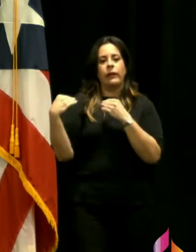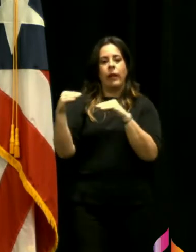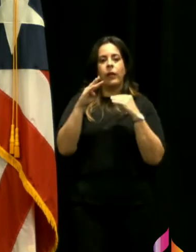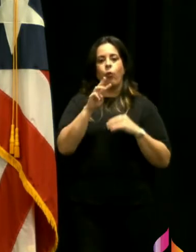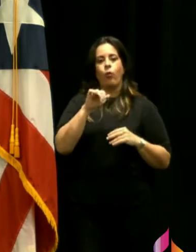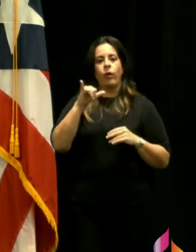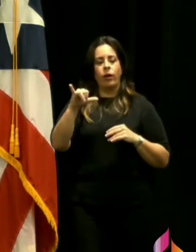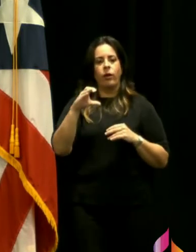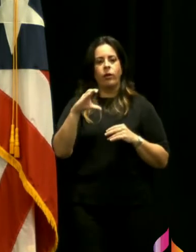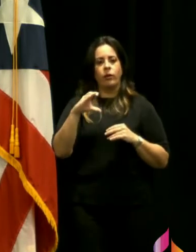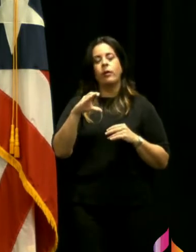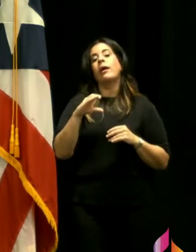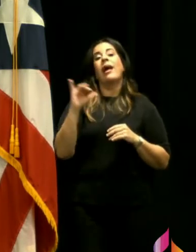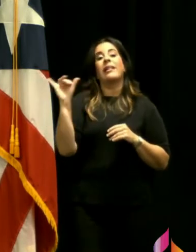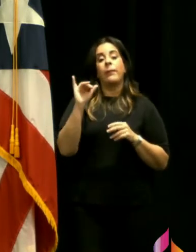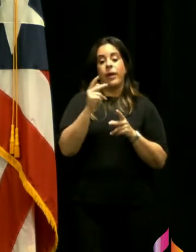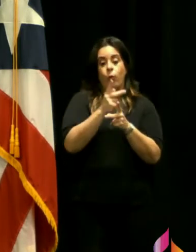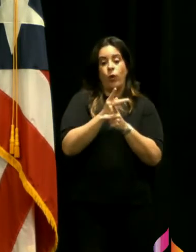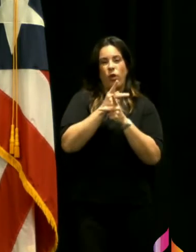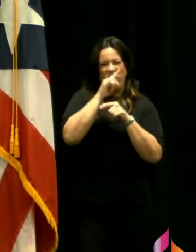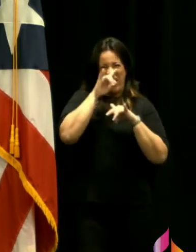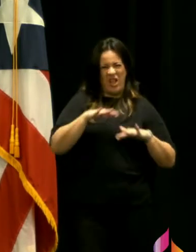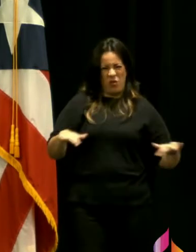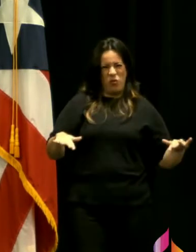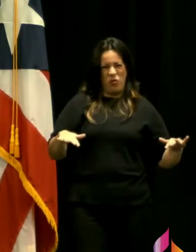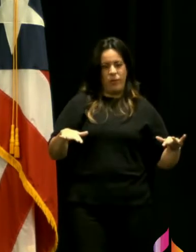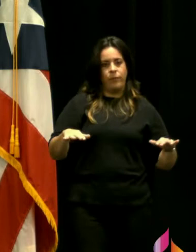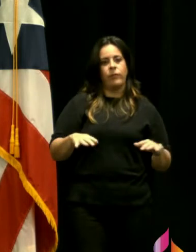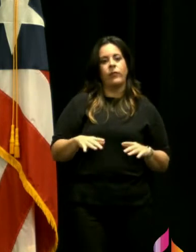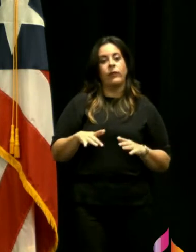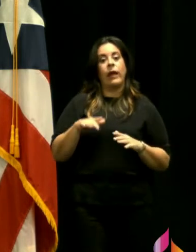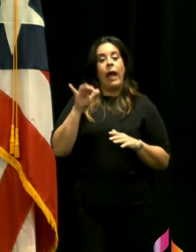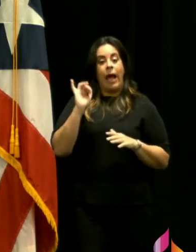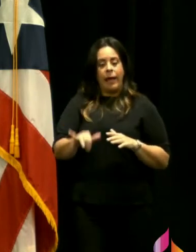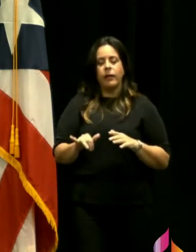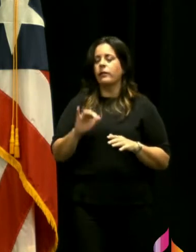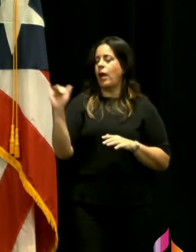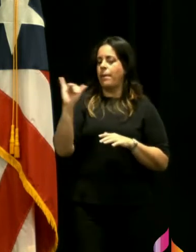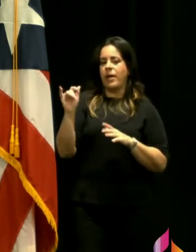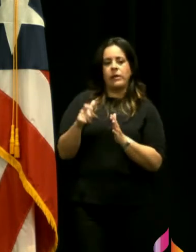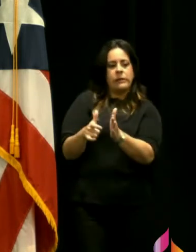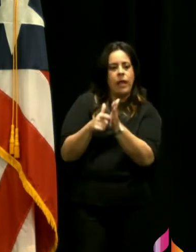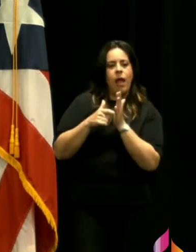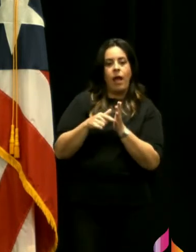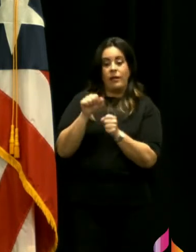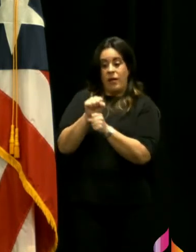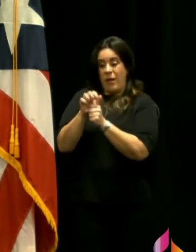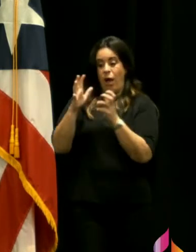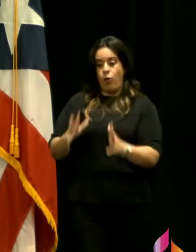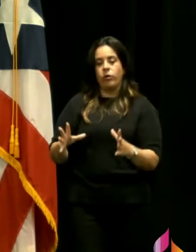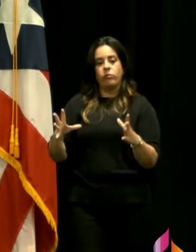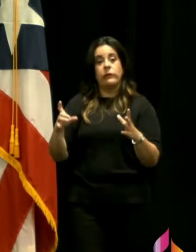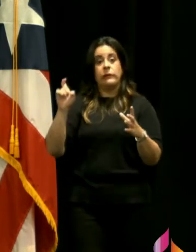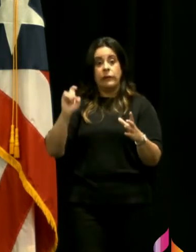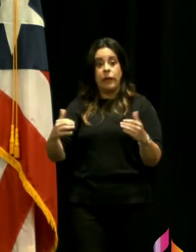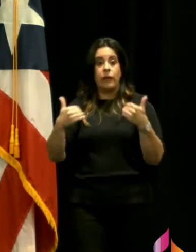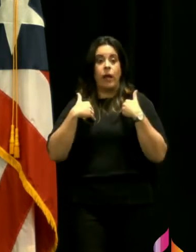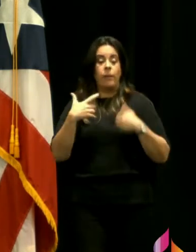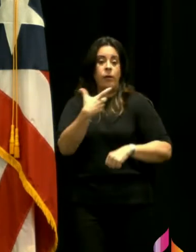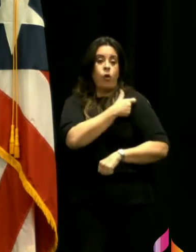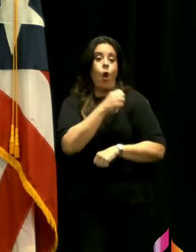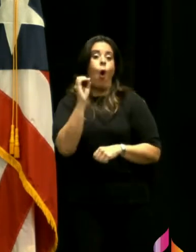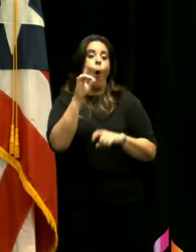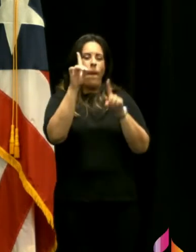los centros de cuido de niños en la exigencia de que el personal esté vacunado y si no con prueba de COVID